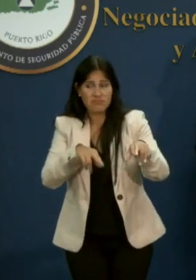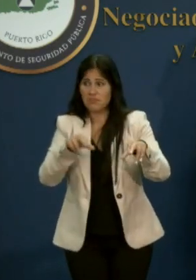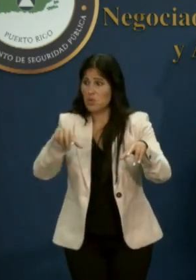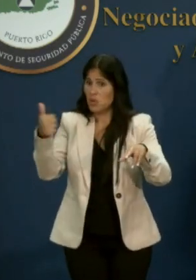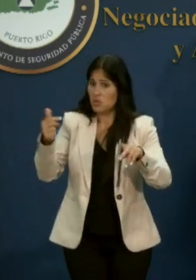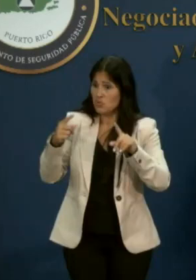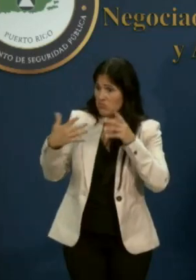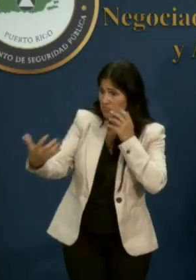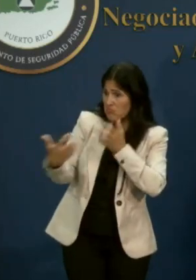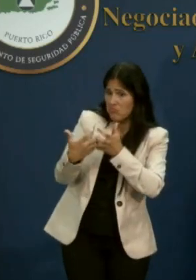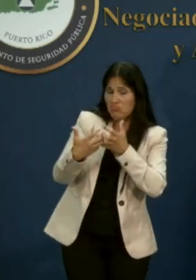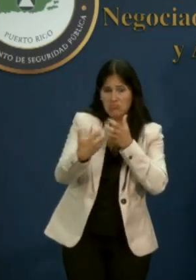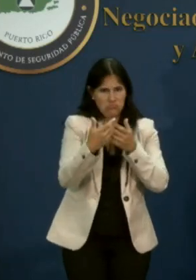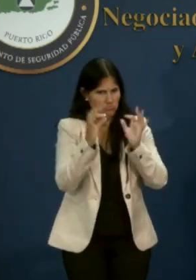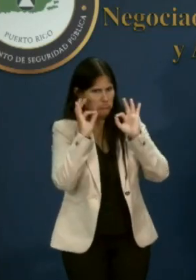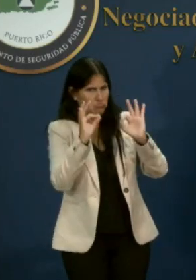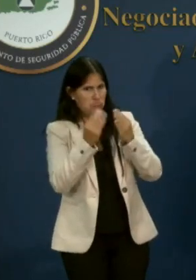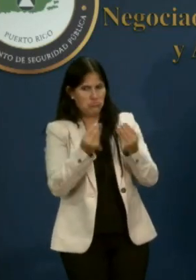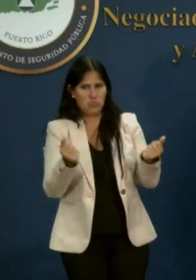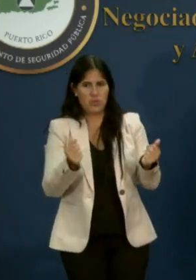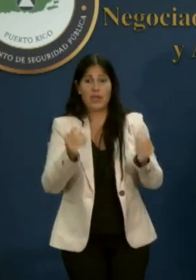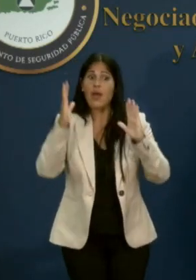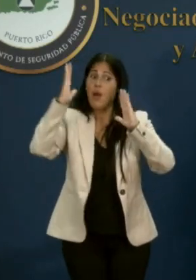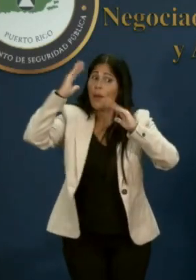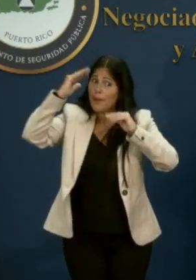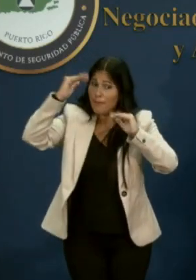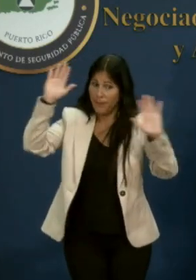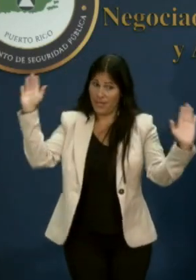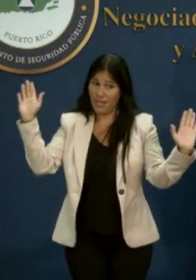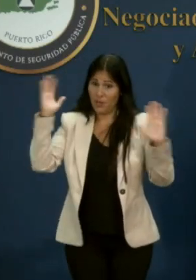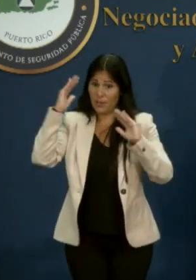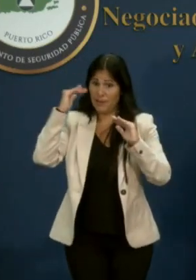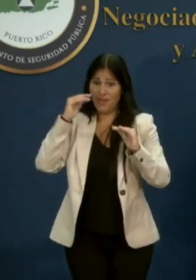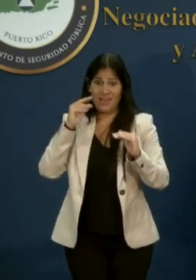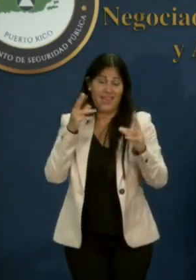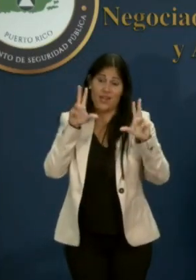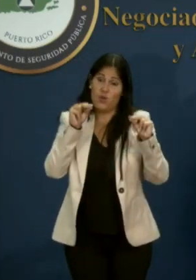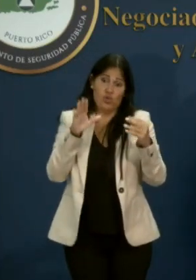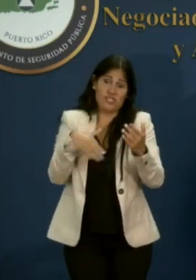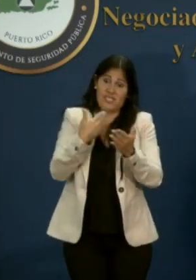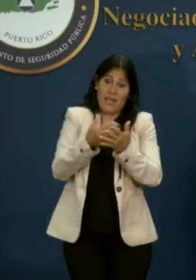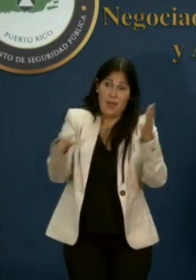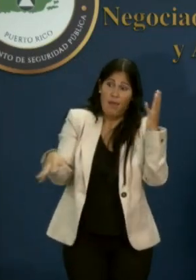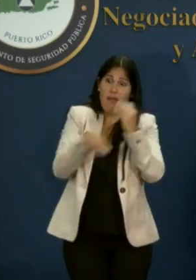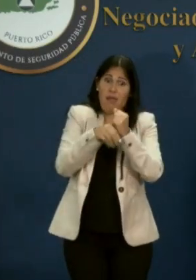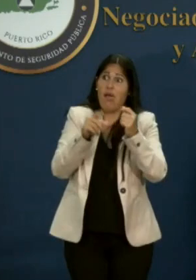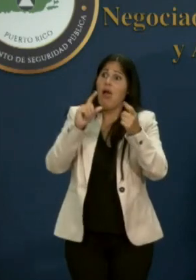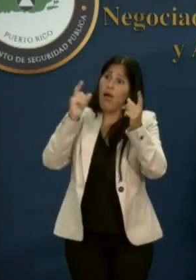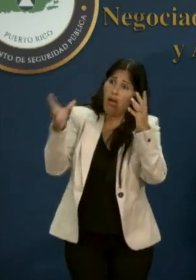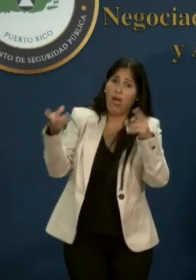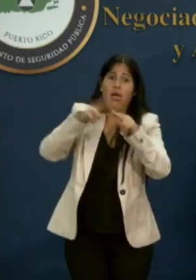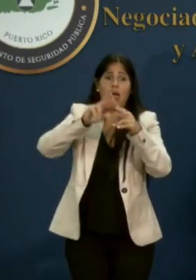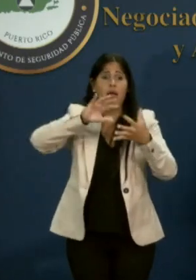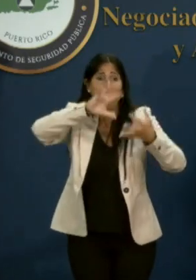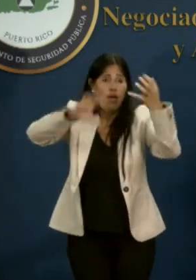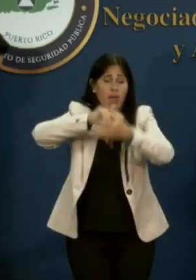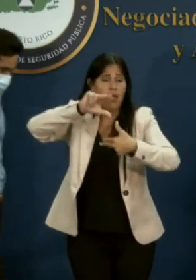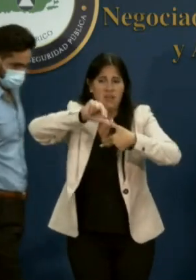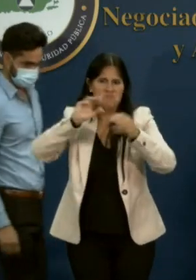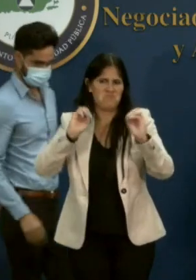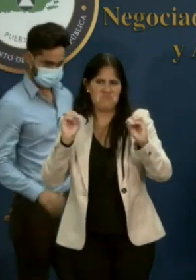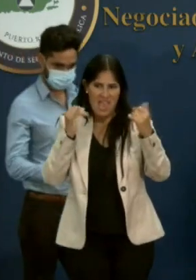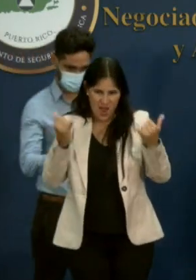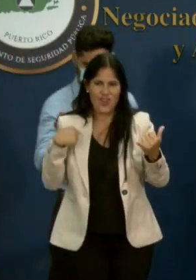así que esperemos que no sigan viniendo tormentas y menos aún huracanes, pero vamos a estar